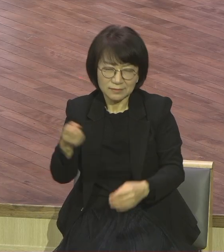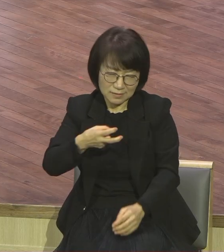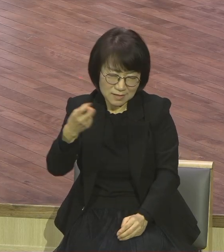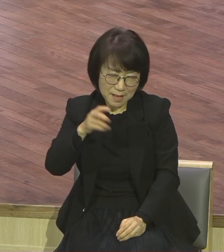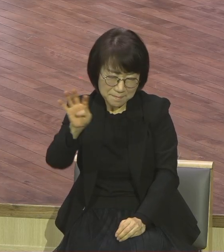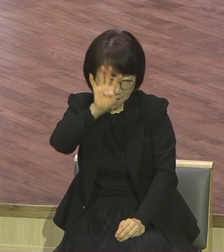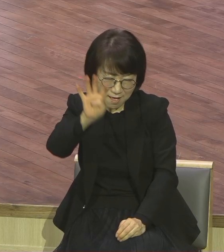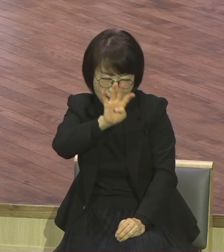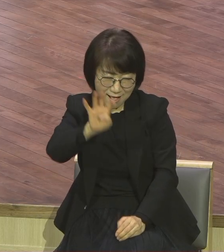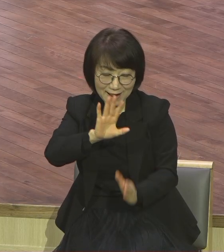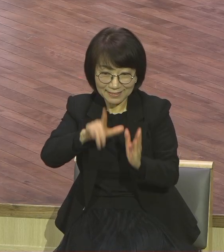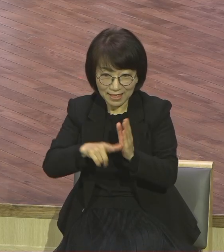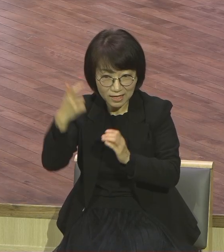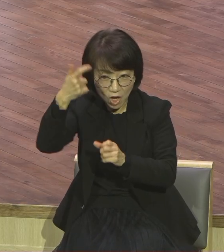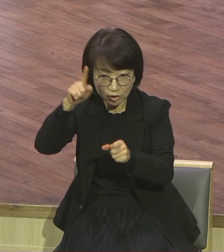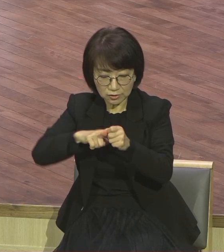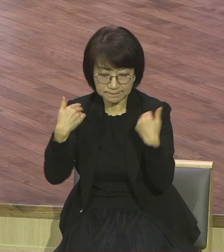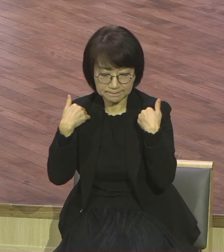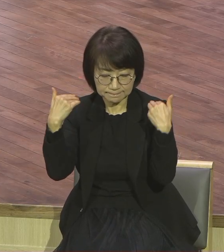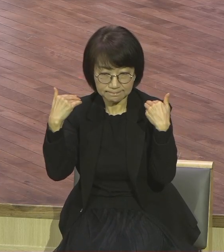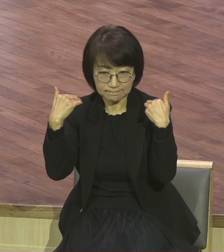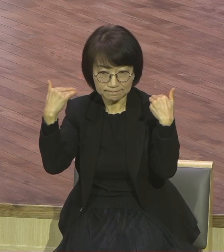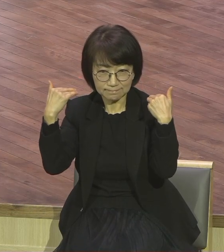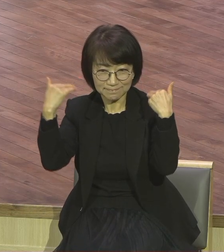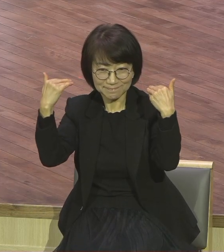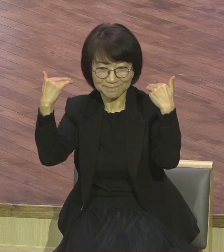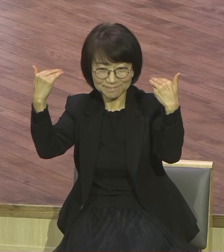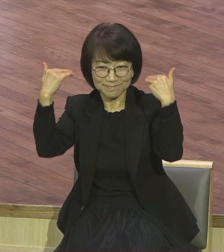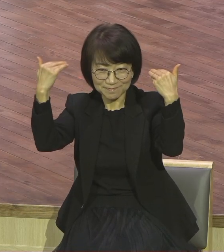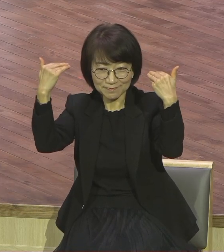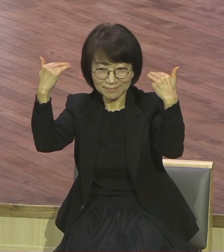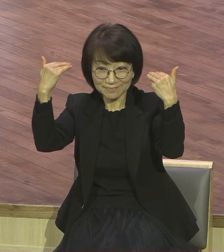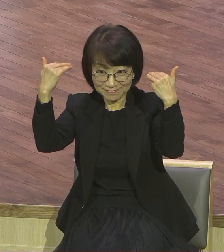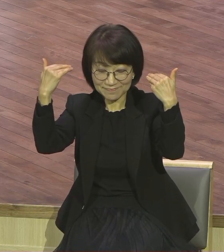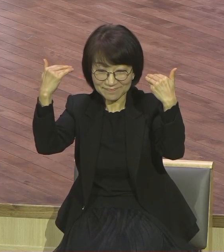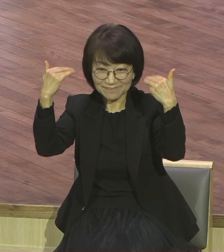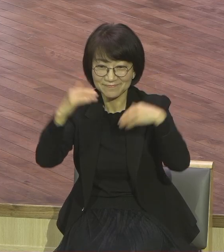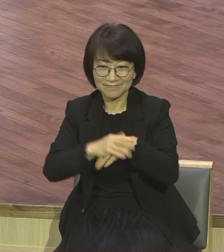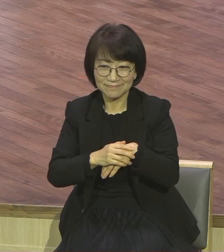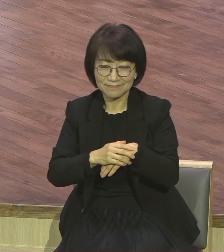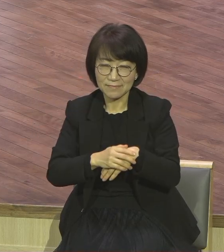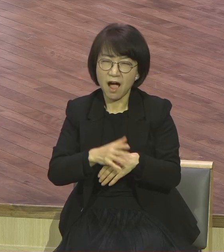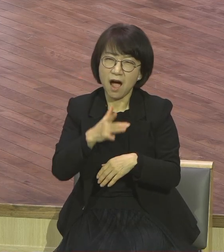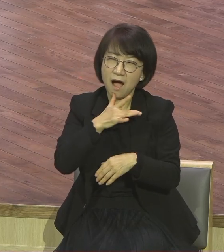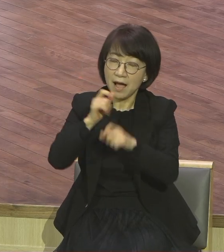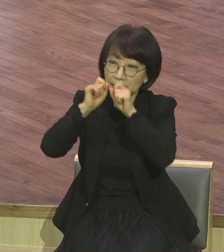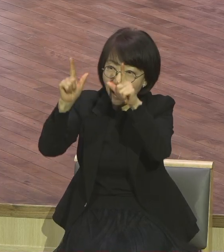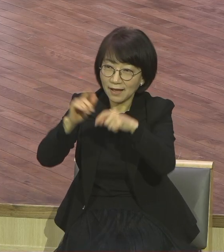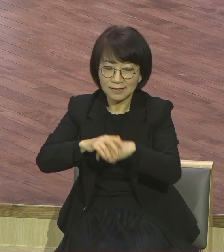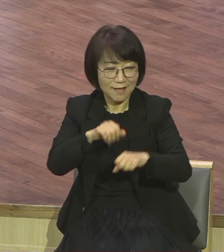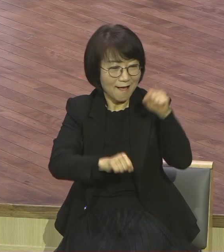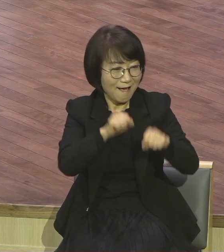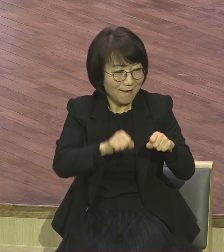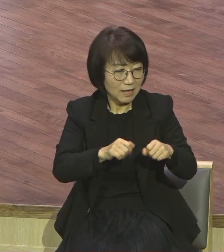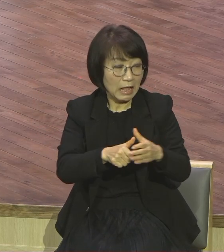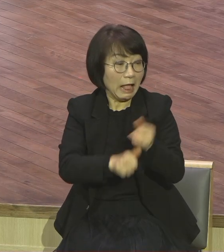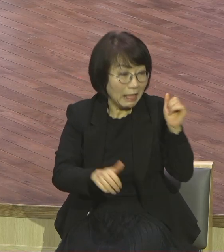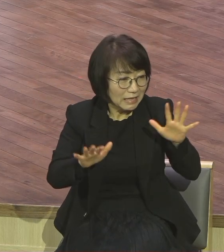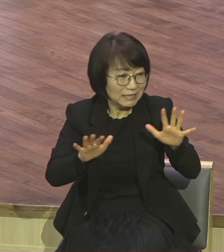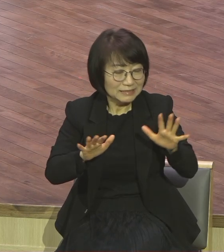성장이라는 겁니다. 깨닫고 또 깨닫고 또 깨달으면서 또 행동하면서 하다가 또 실패하고 또 깨닫고 또 하다 넘어지고 또